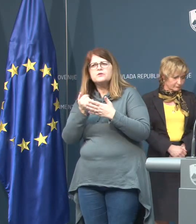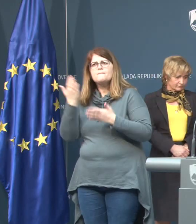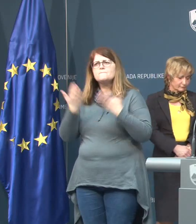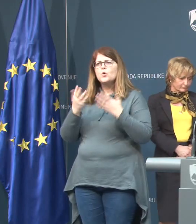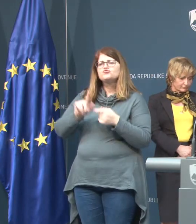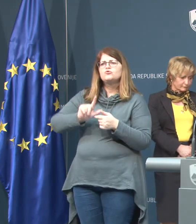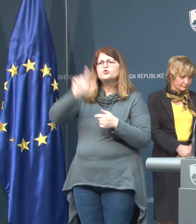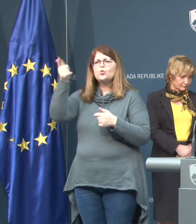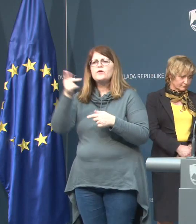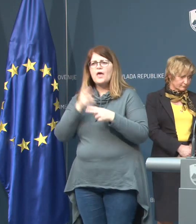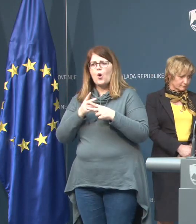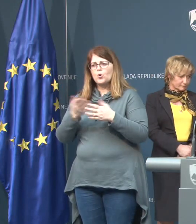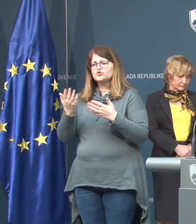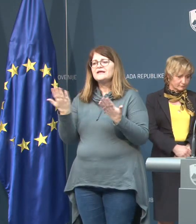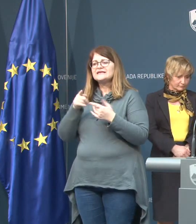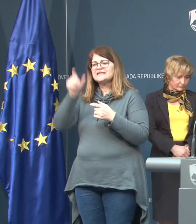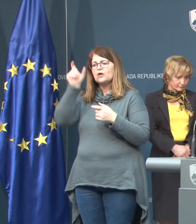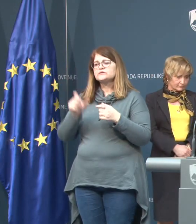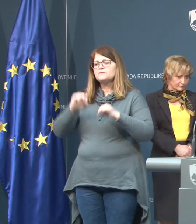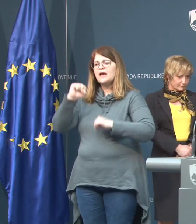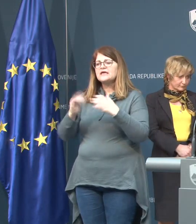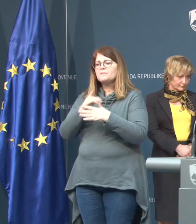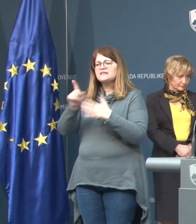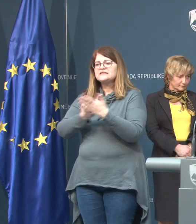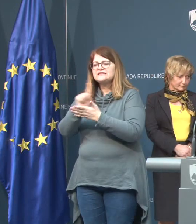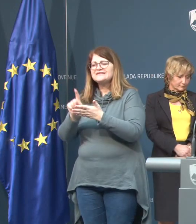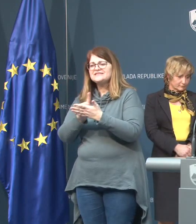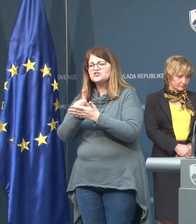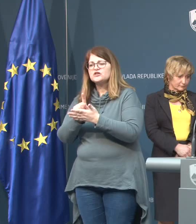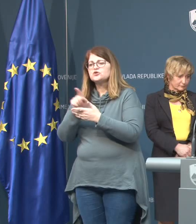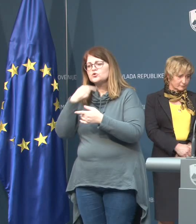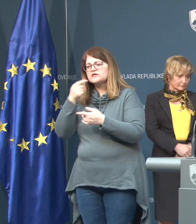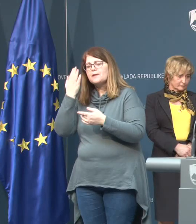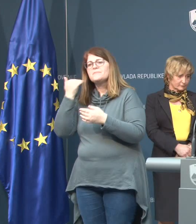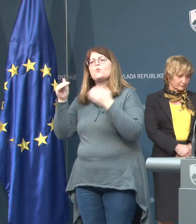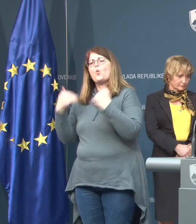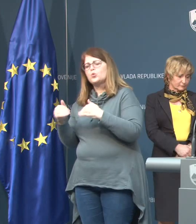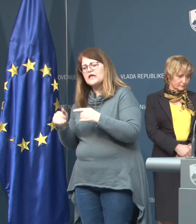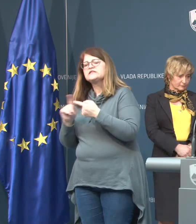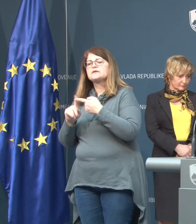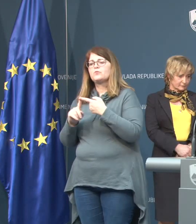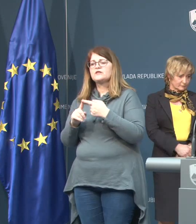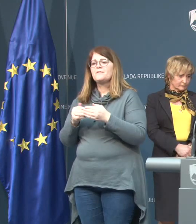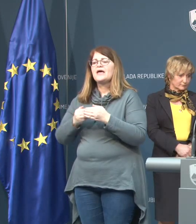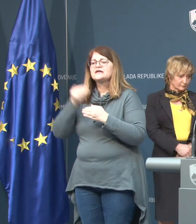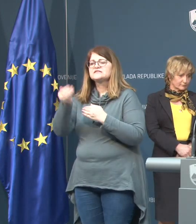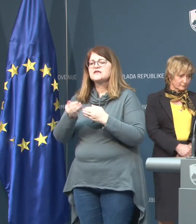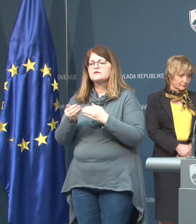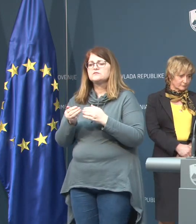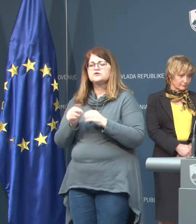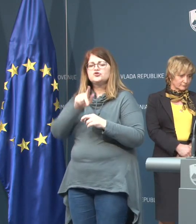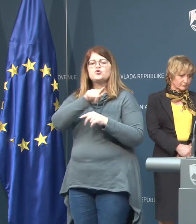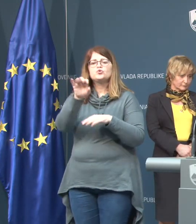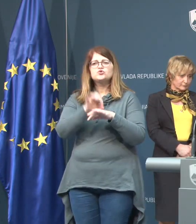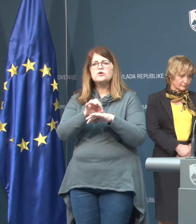drugače in še kje se je ta oseba gibala med tistim časom, ko ste rekli, da je bil na urgenciji, pa je potem tudi kasneje čez nekaj dišel do